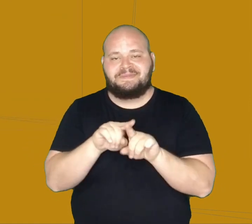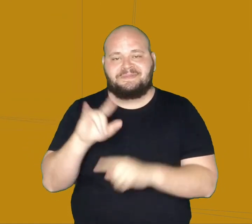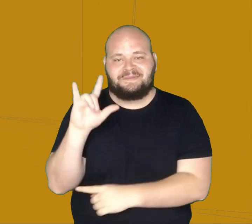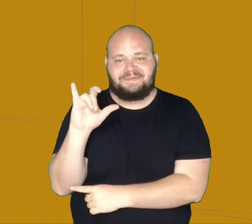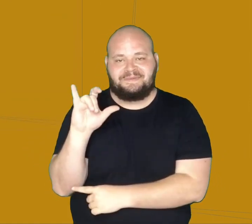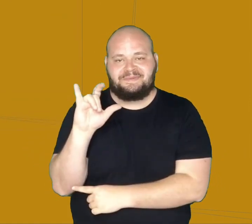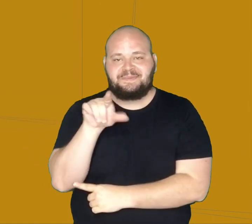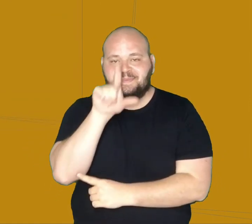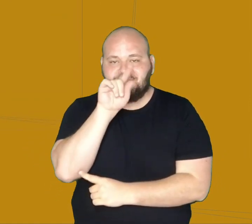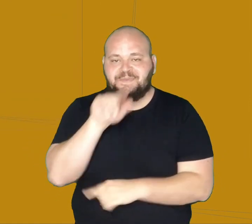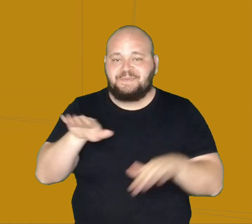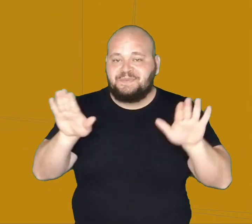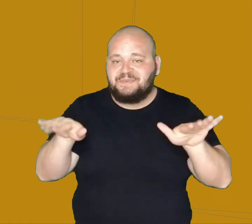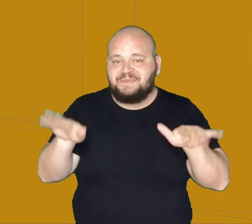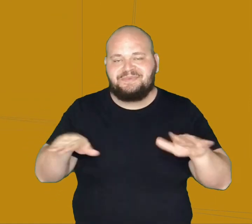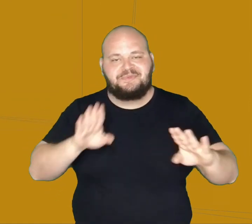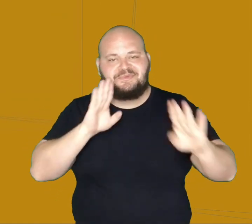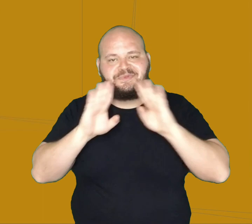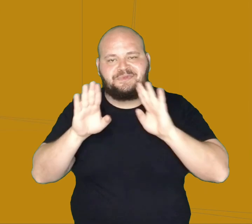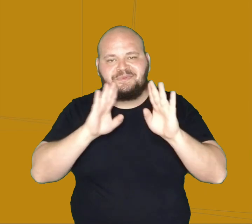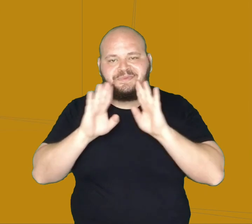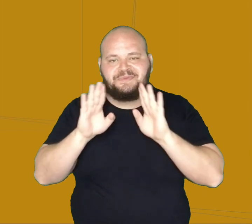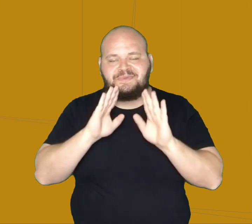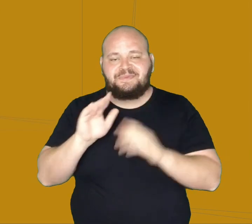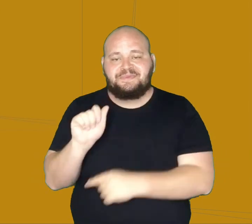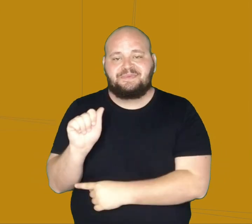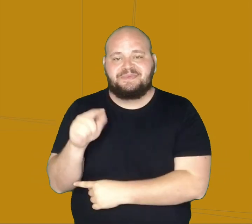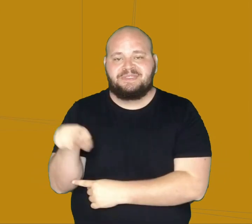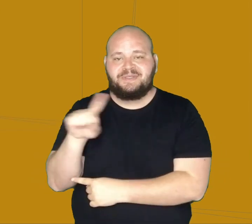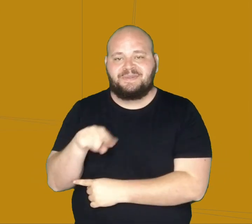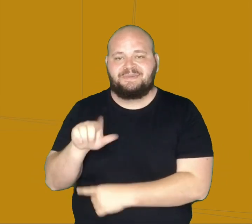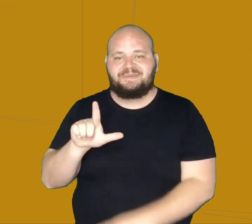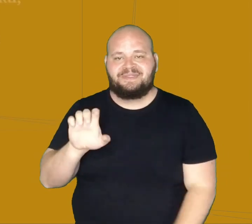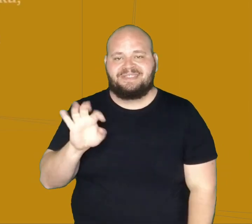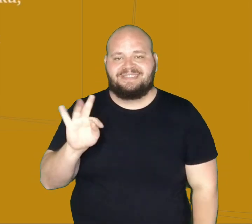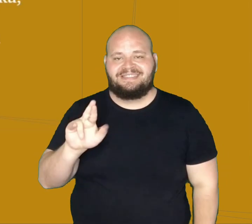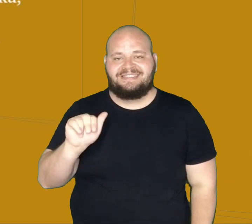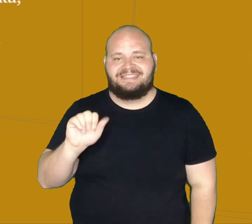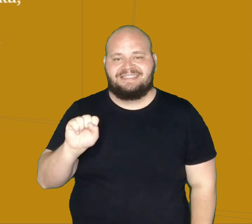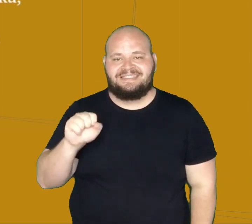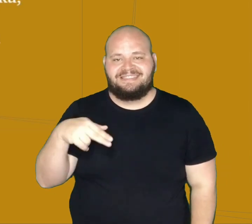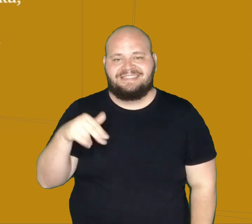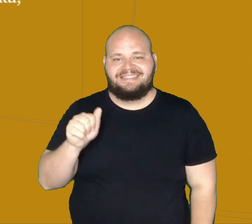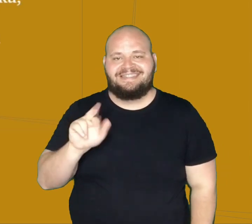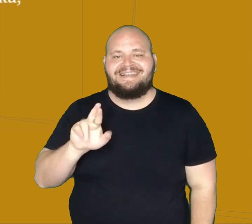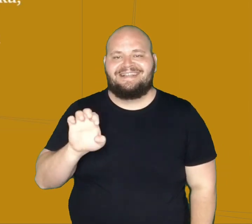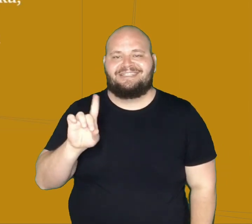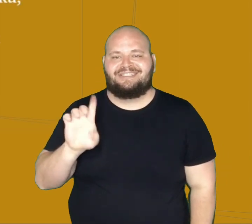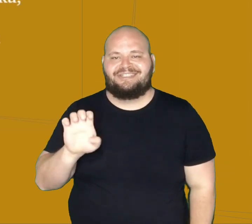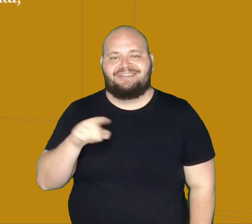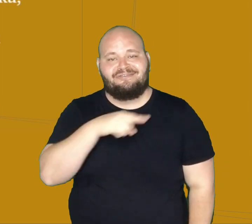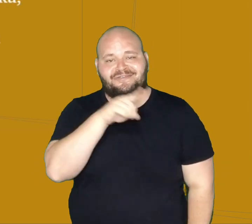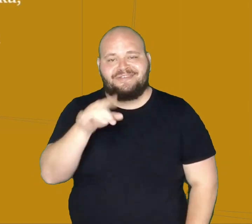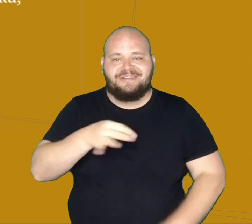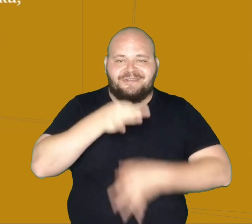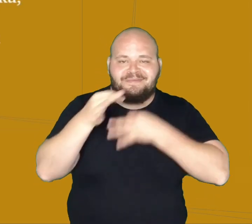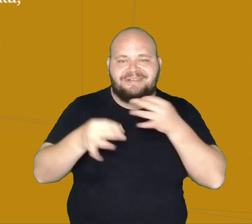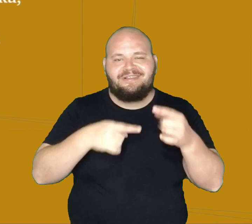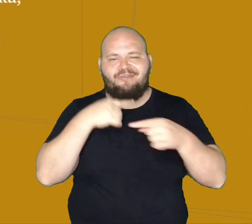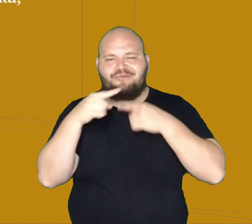Instagram, no Twitter e no Facebook, pelo arroba Letras na Rede. Deixe nos comentários as suas dúvidas